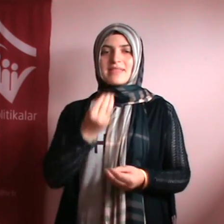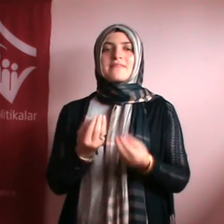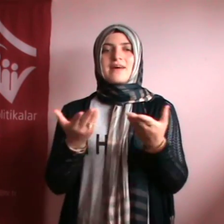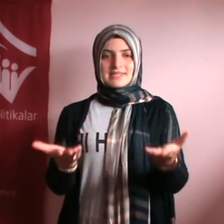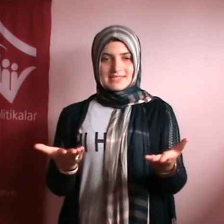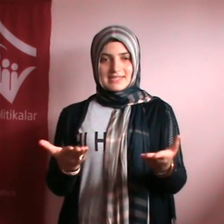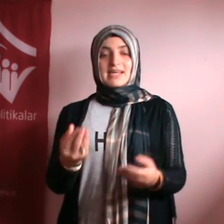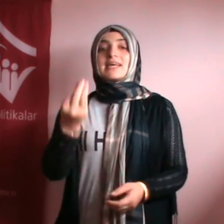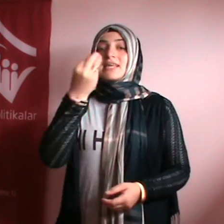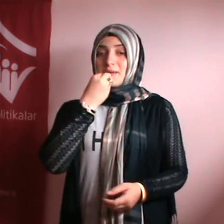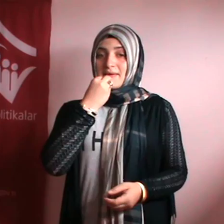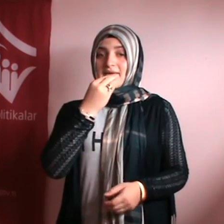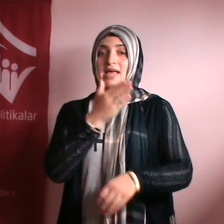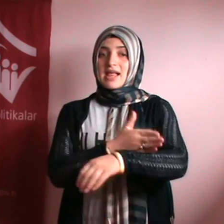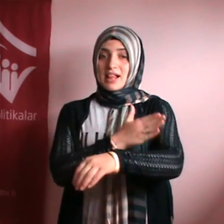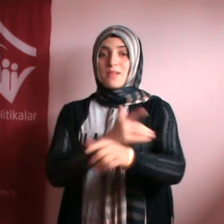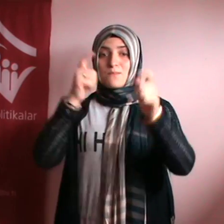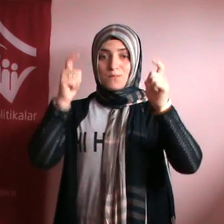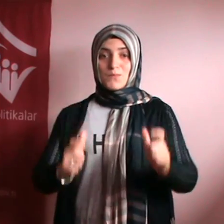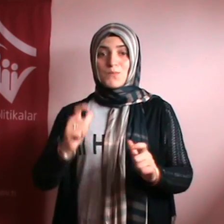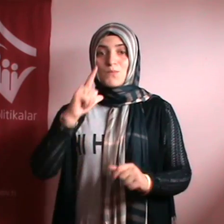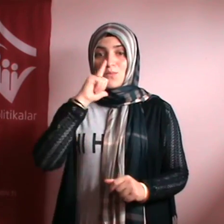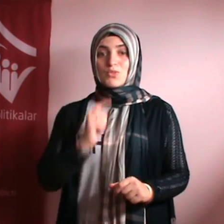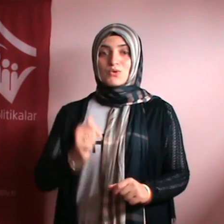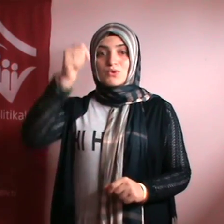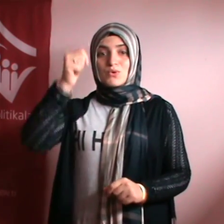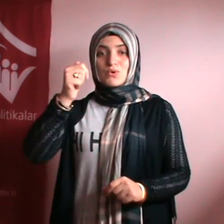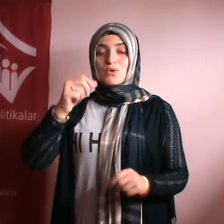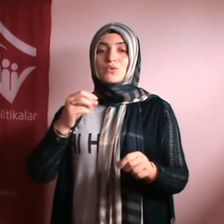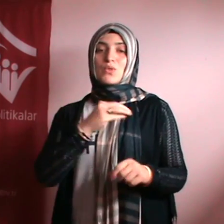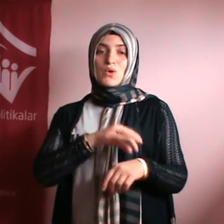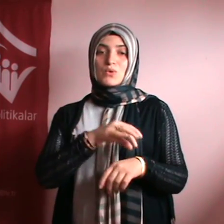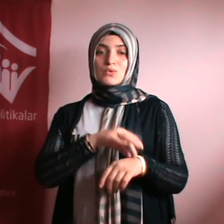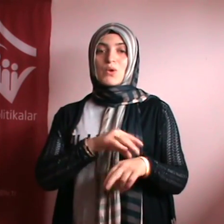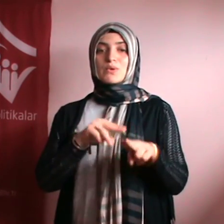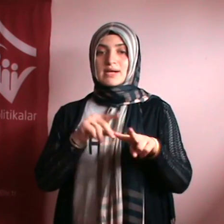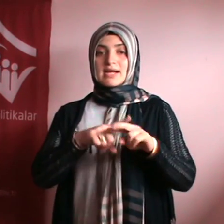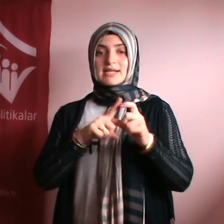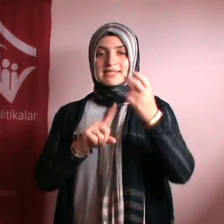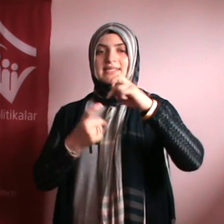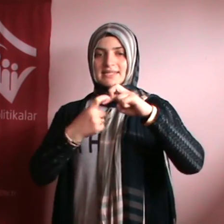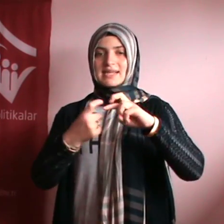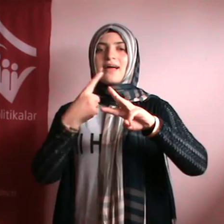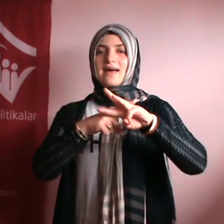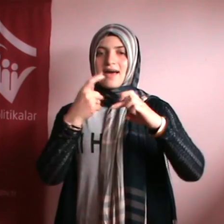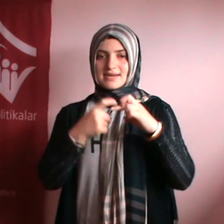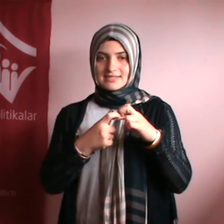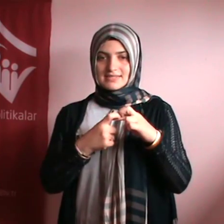Bölge Adliye Mahkemesi Başsavcısı Gürmen İlhanoğlu, İl Jandarma Alay Komutanı Albay Turgay Aras, İl Emniyet Müdürü